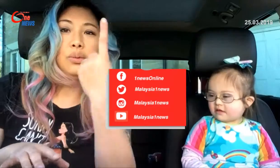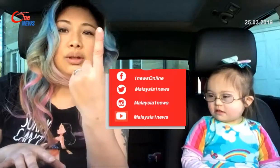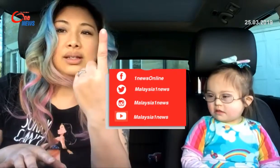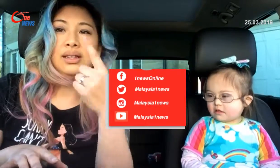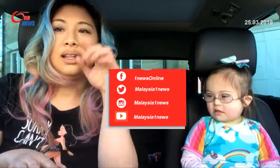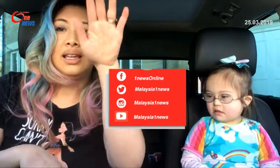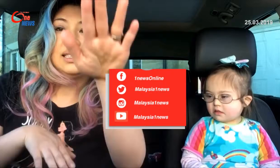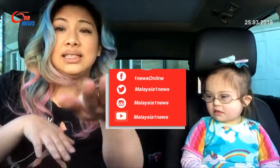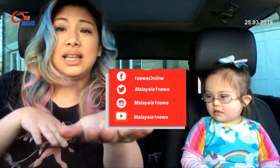individu normal lain